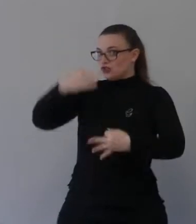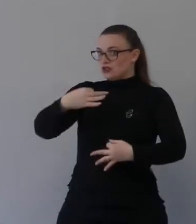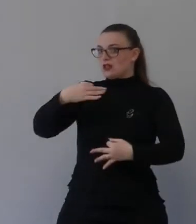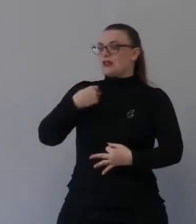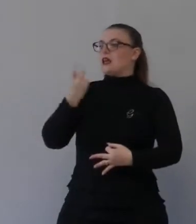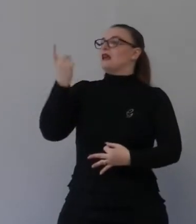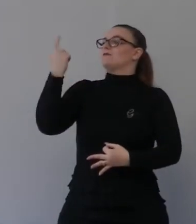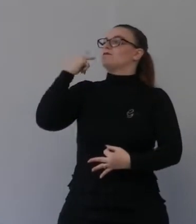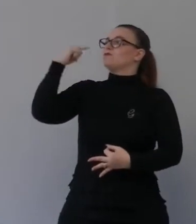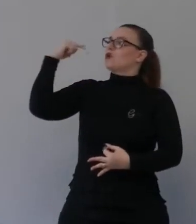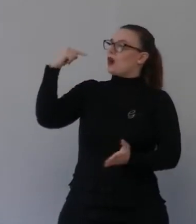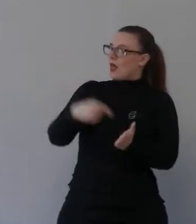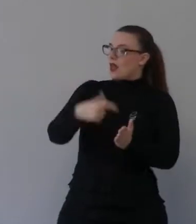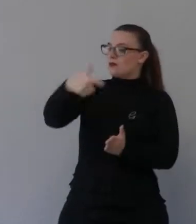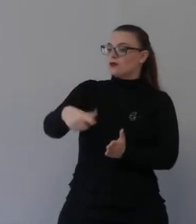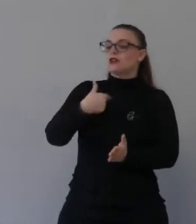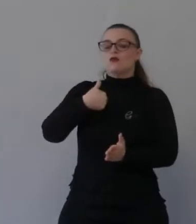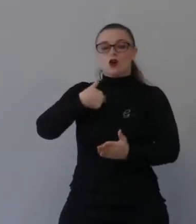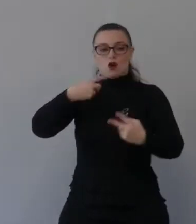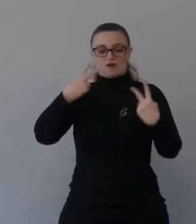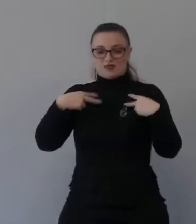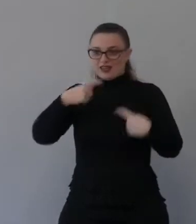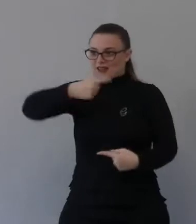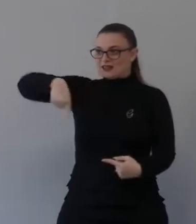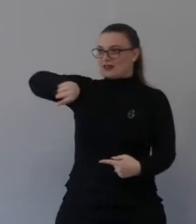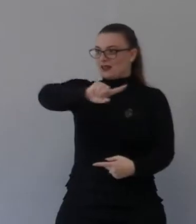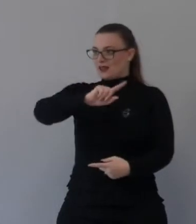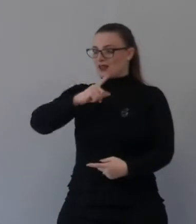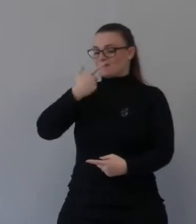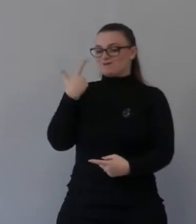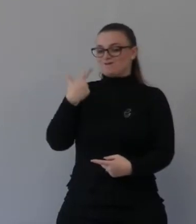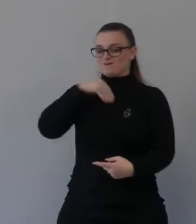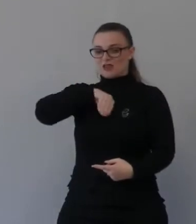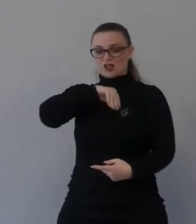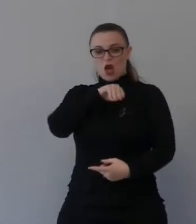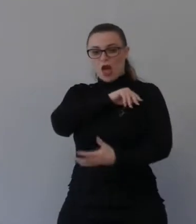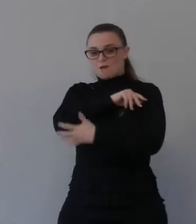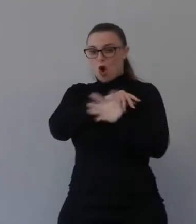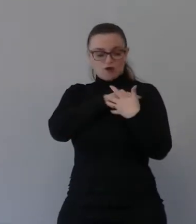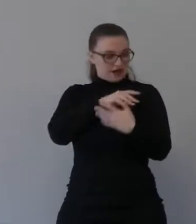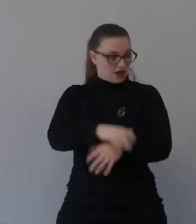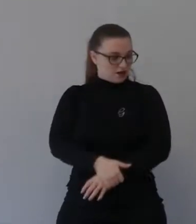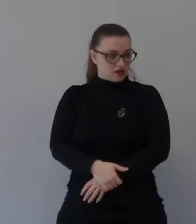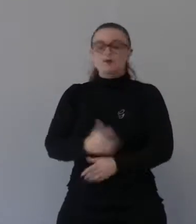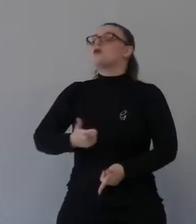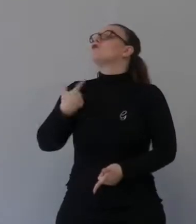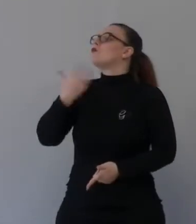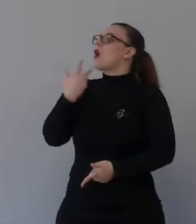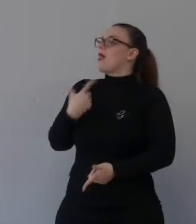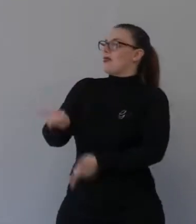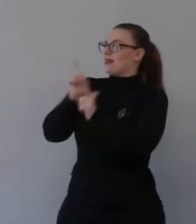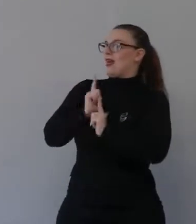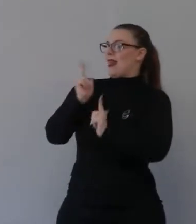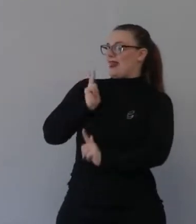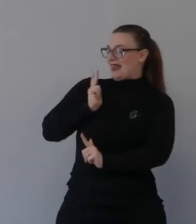nostre vite senza di lui e vuole renderle pieni Gesù viene a causa dei